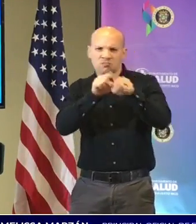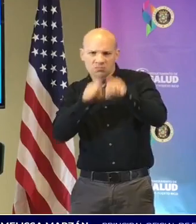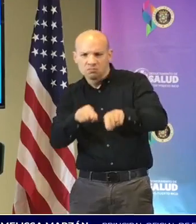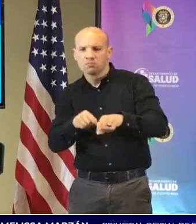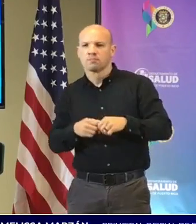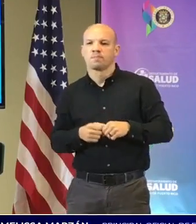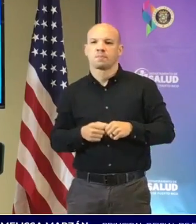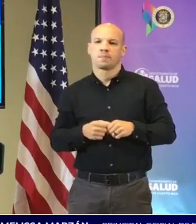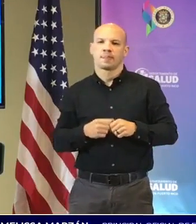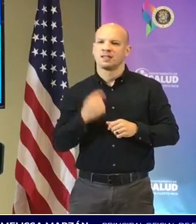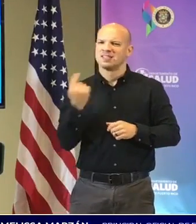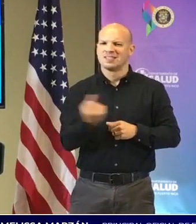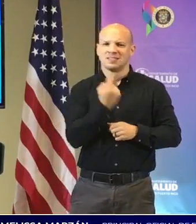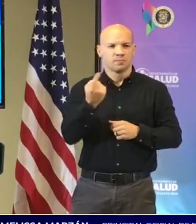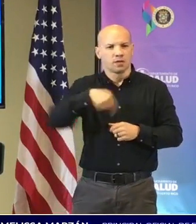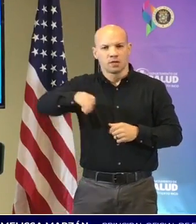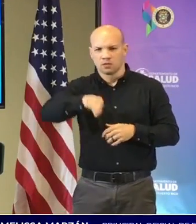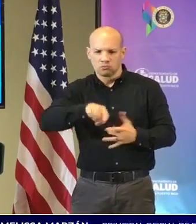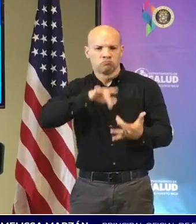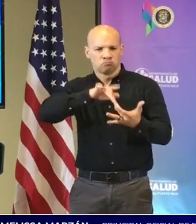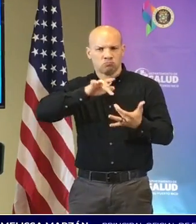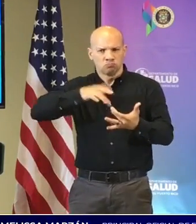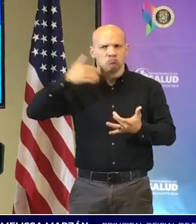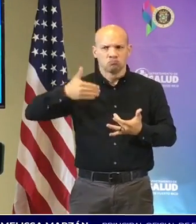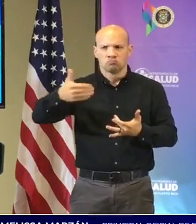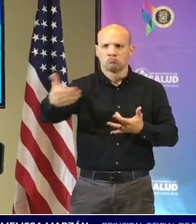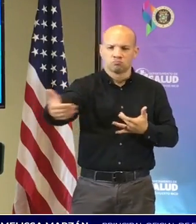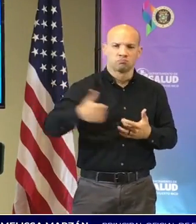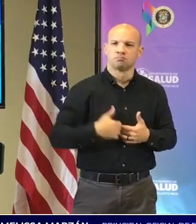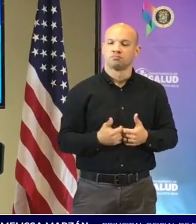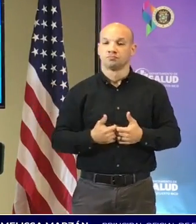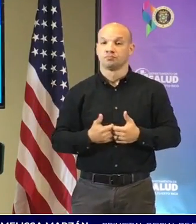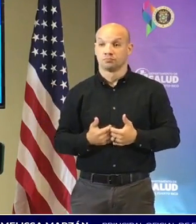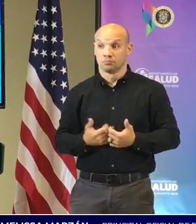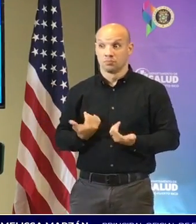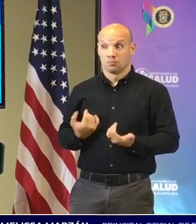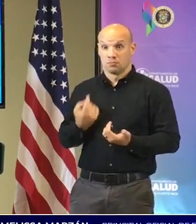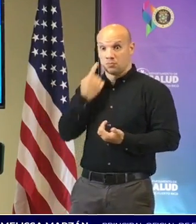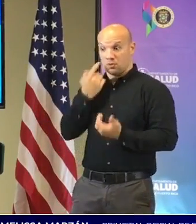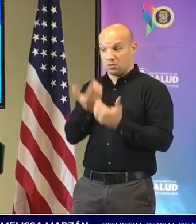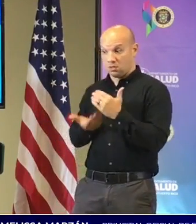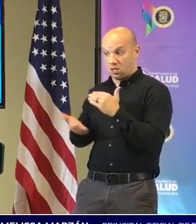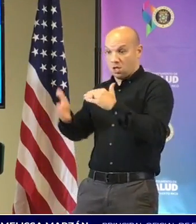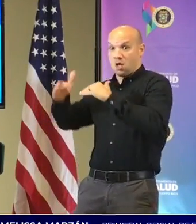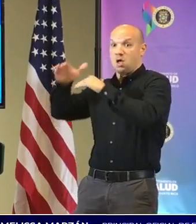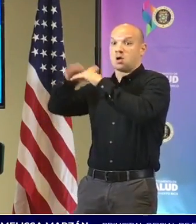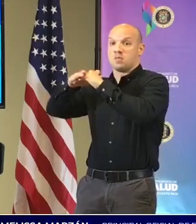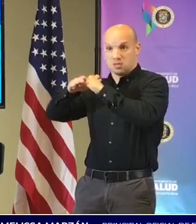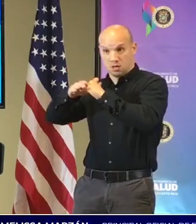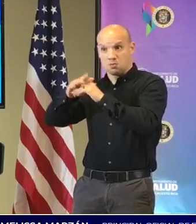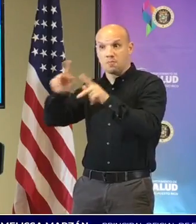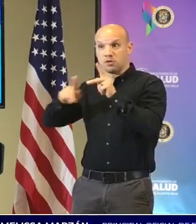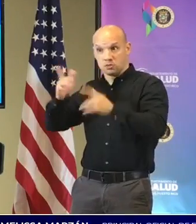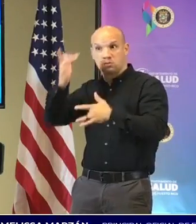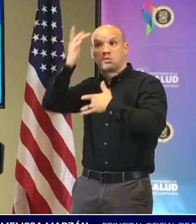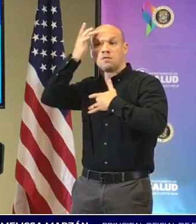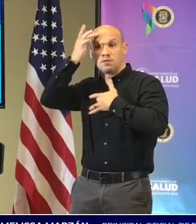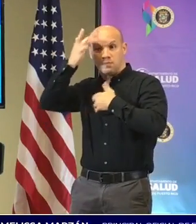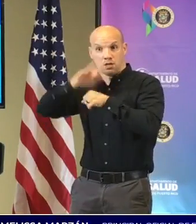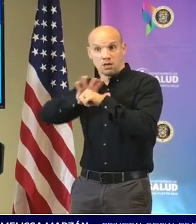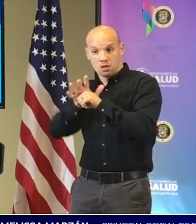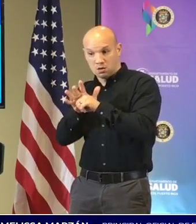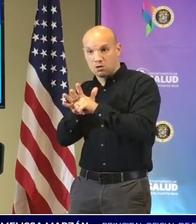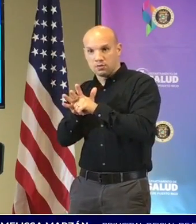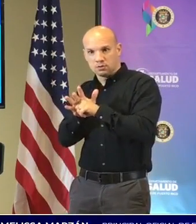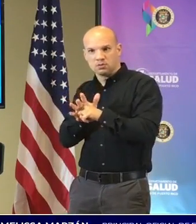siempre estuvieron en comunicación esta semana cuando comenzó el aumento de casos en la organización el sistema estuvo